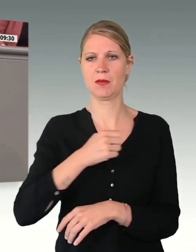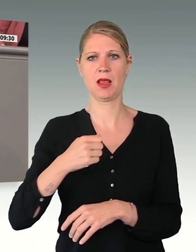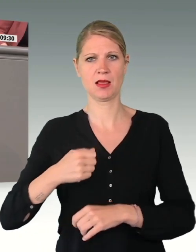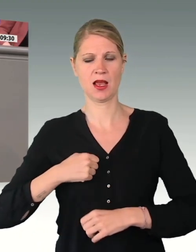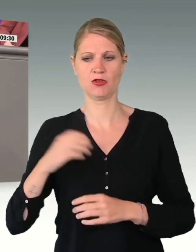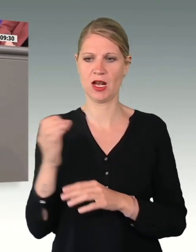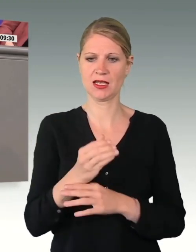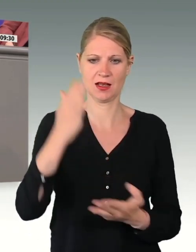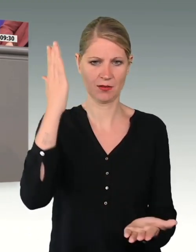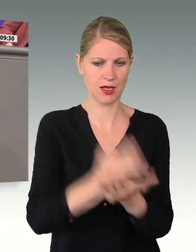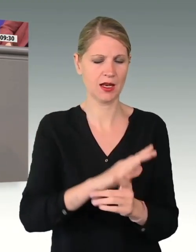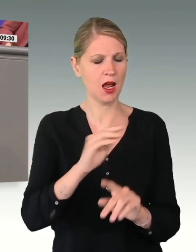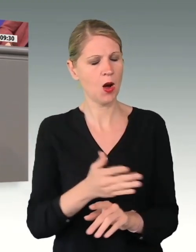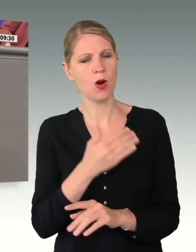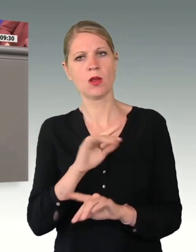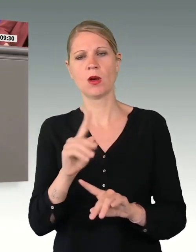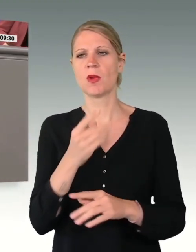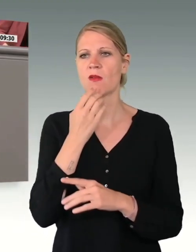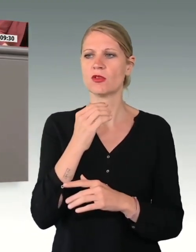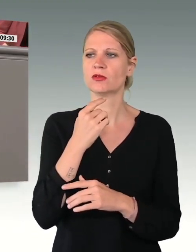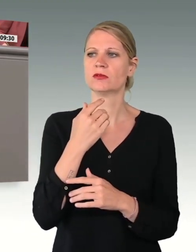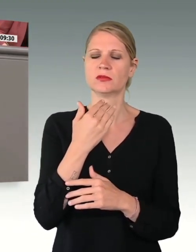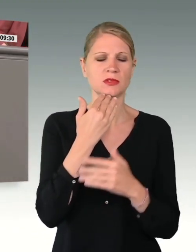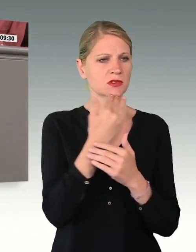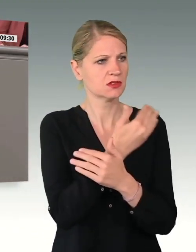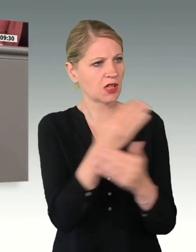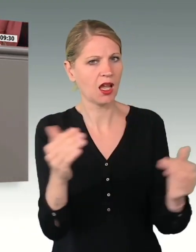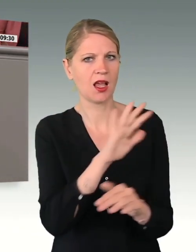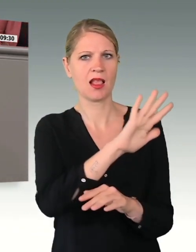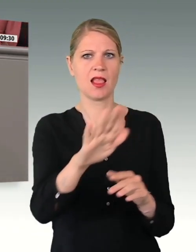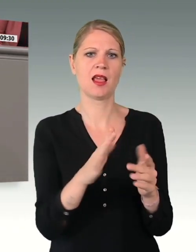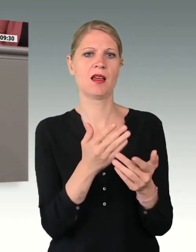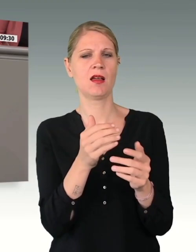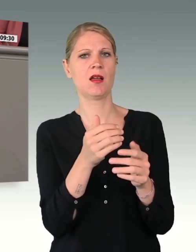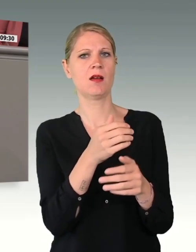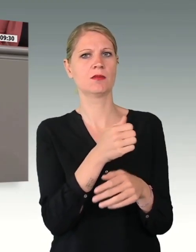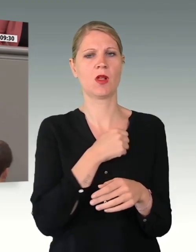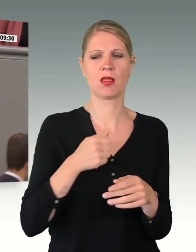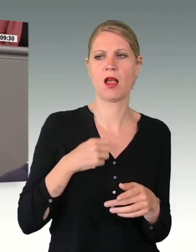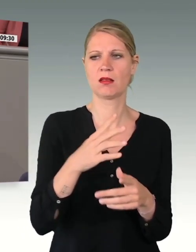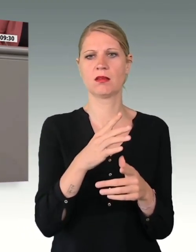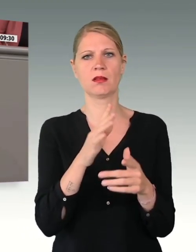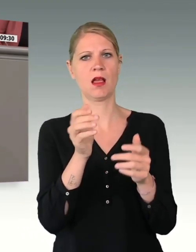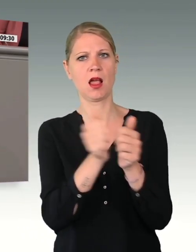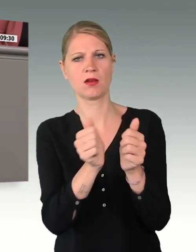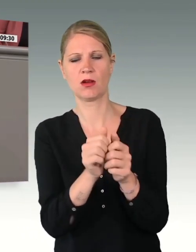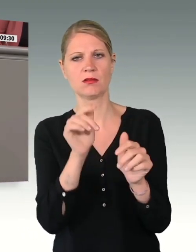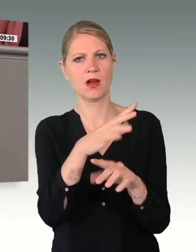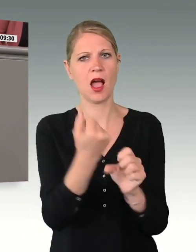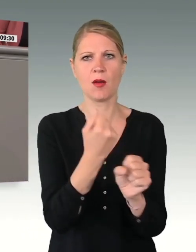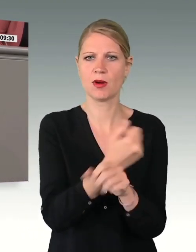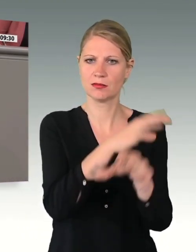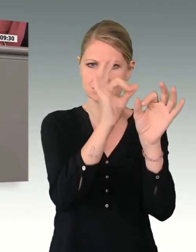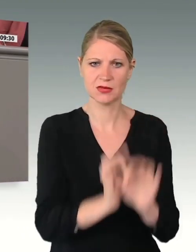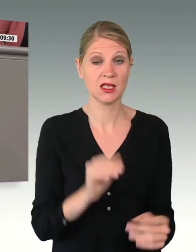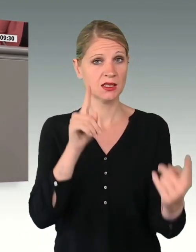allen Angehörigen der Bundeswehr, die dort eine gute Arbeit geleistet haben. Die Ziele wurden nicht erreicht, aber die Verantwortung